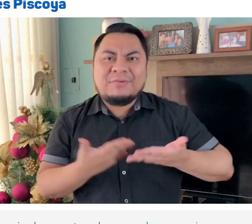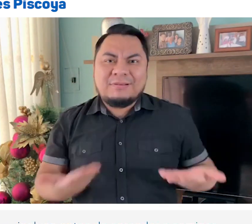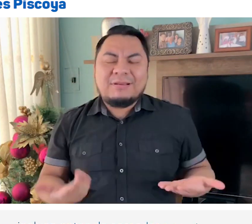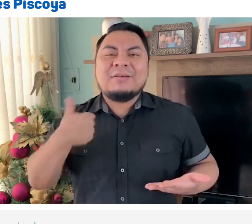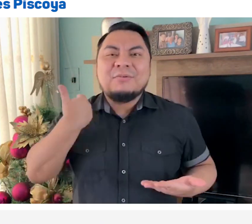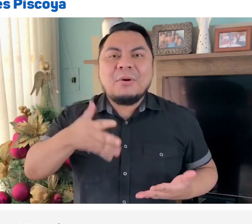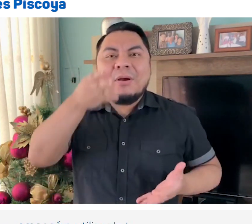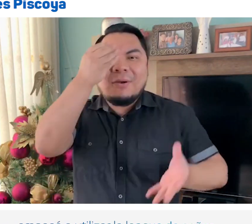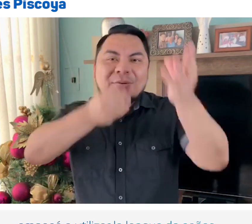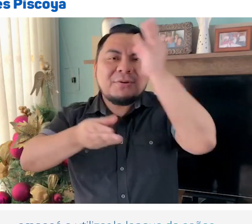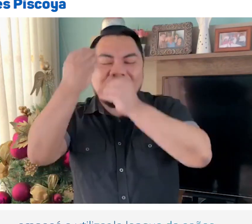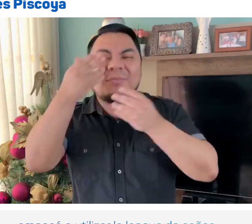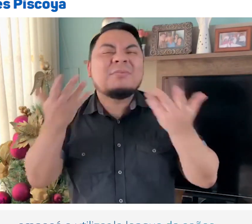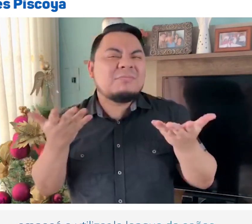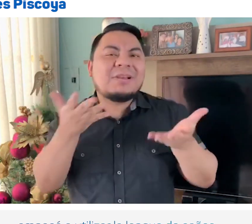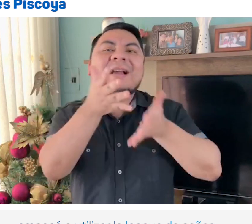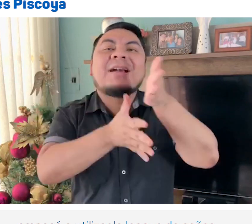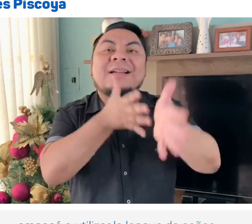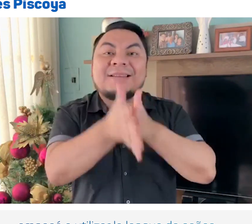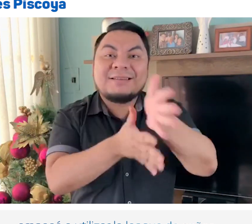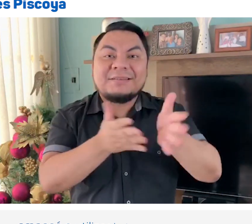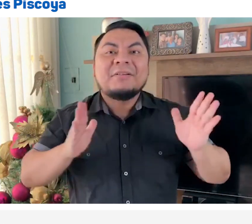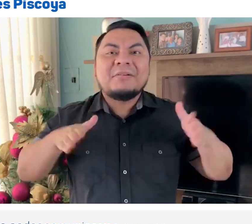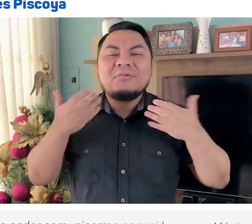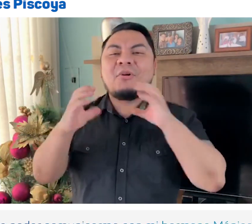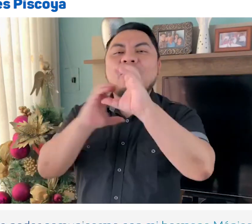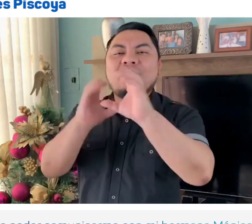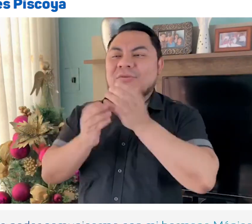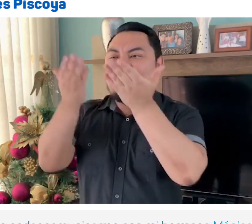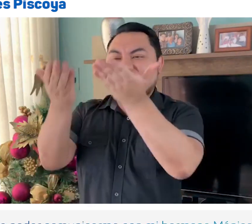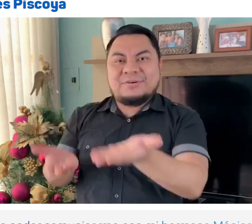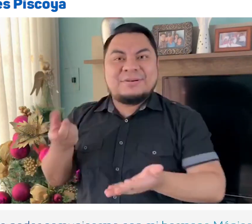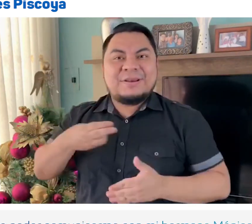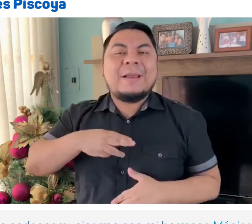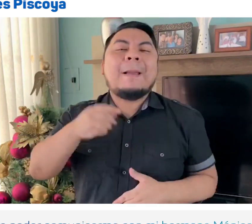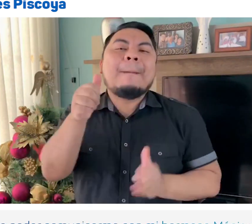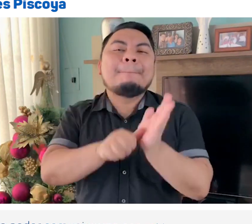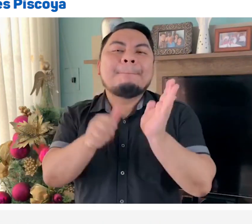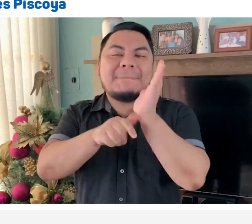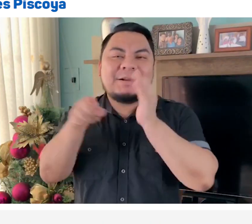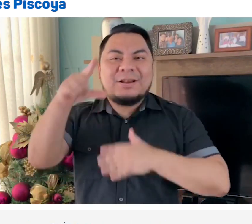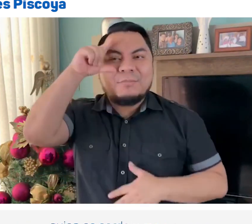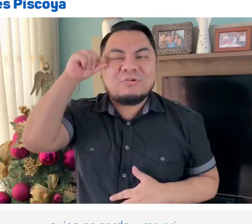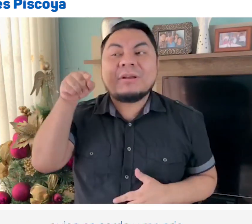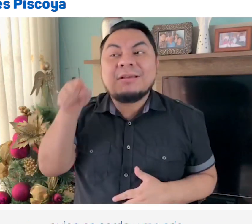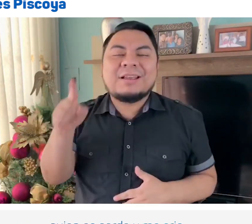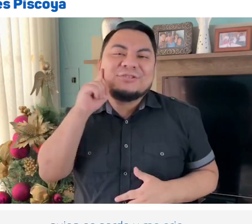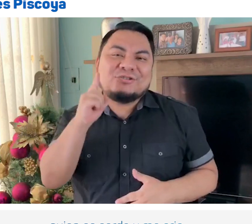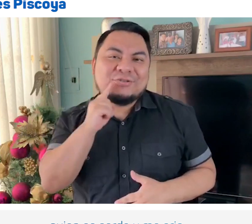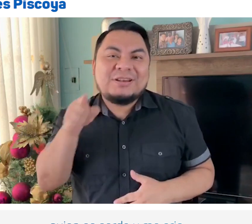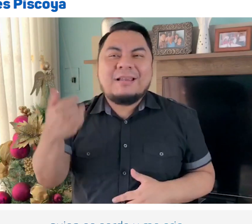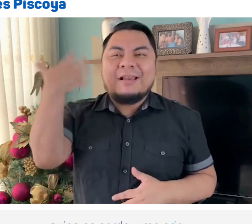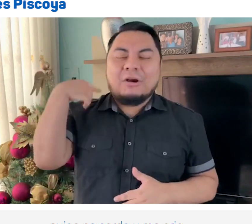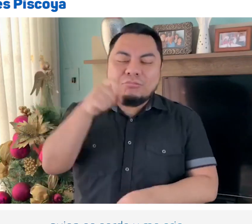aprender a caminar, empecé a utilizar la lengua de señas para poder comunicarme con mi hermana Mónica, quien es